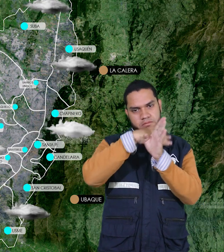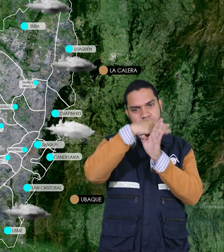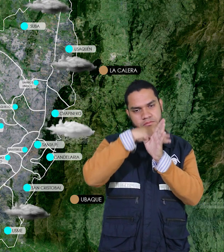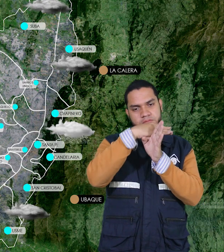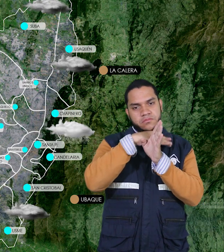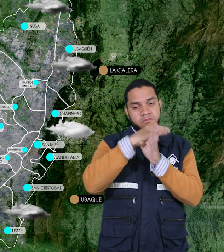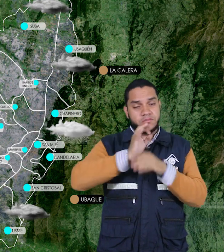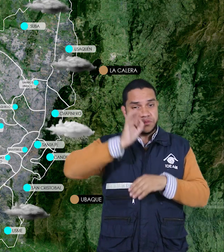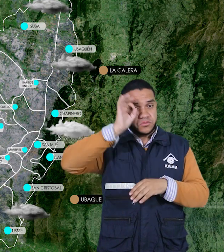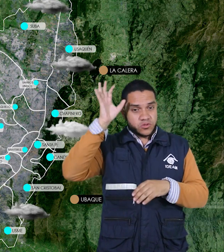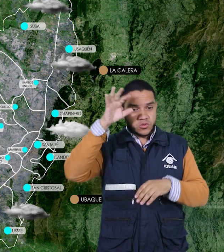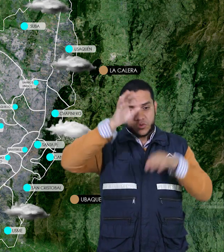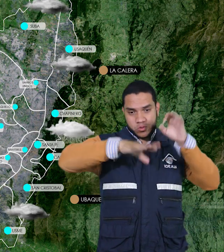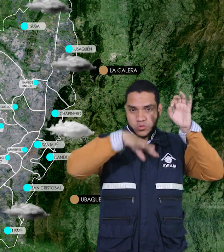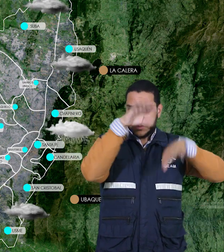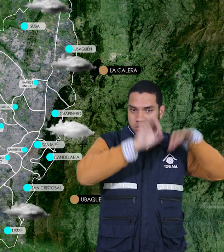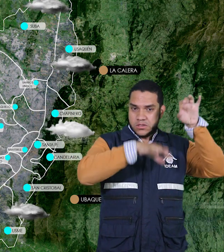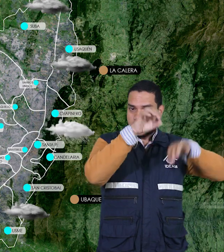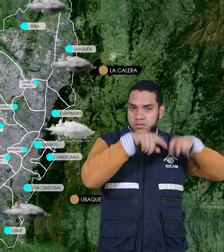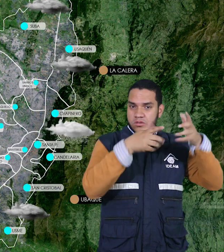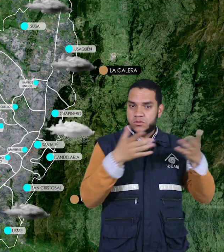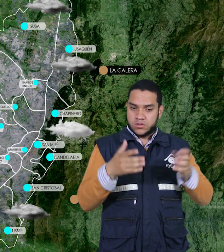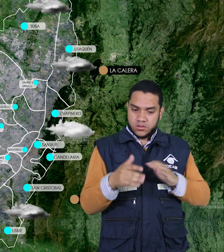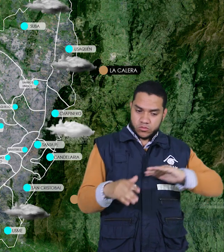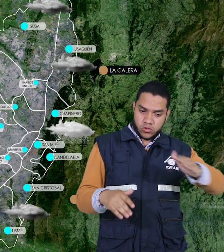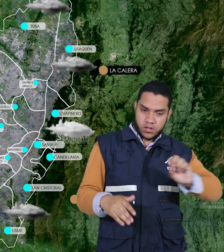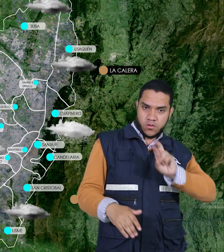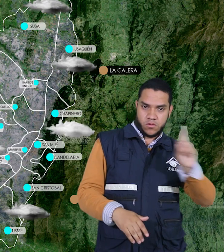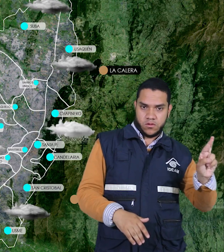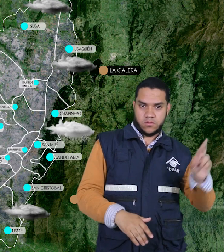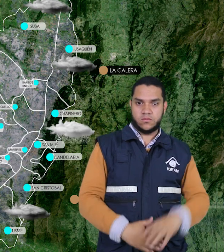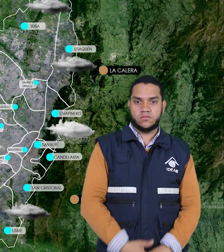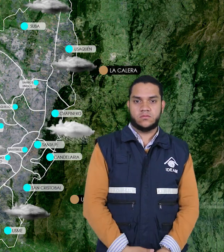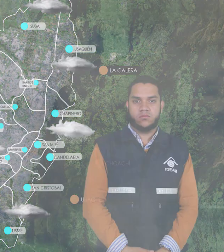cubierto, sin descartar algunas lloviznes sobre los cerros orientales.